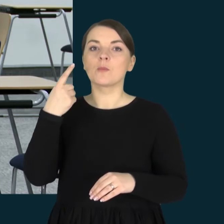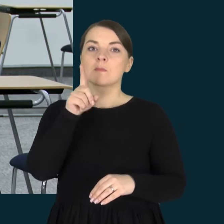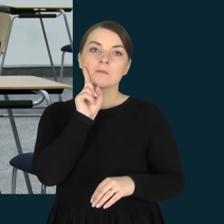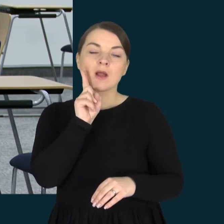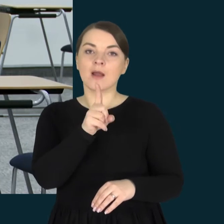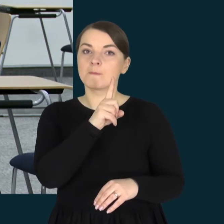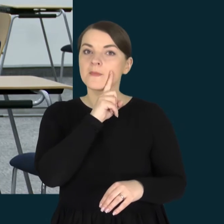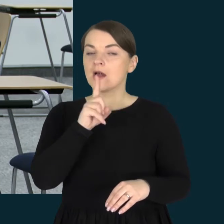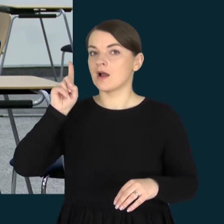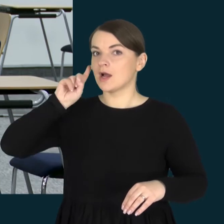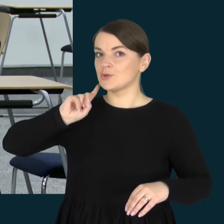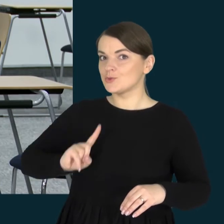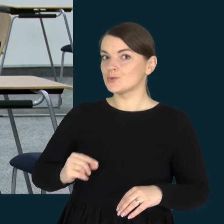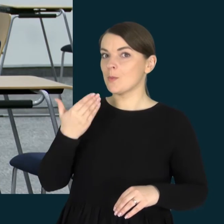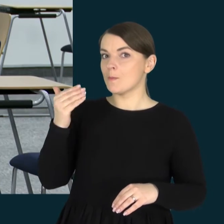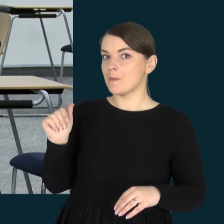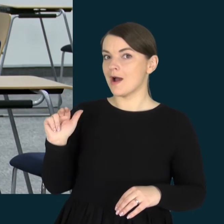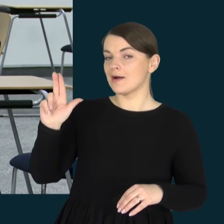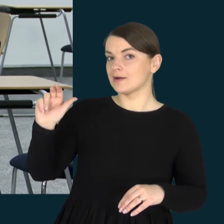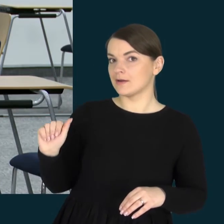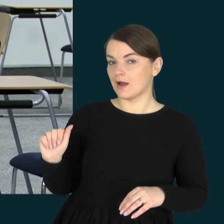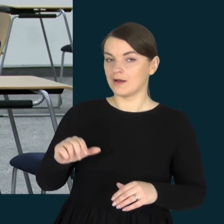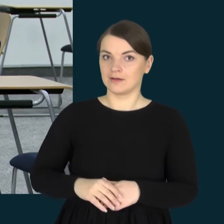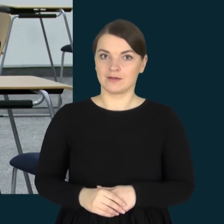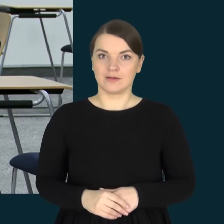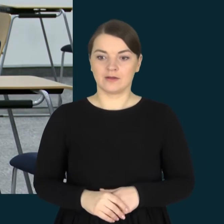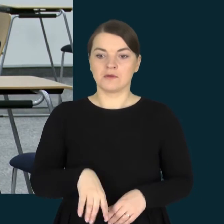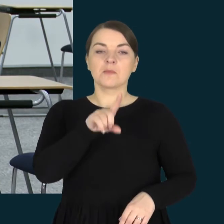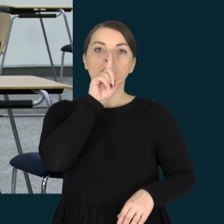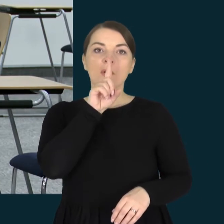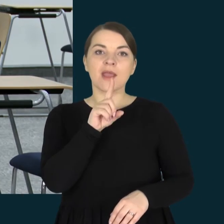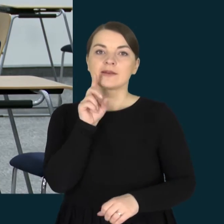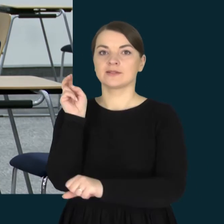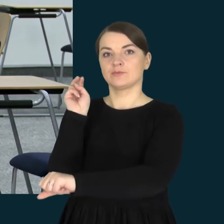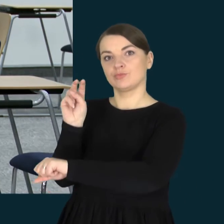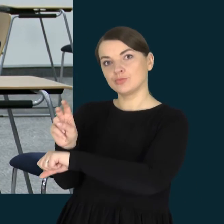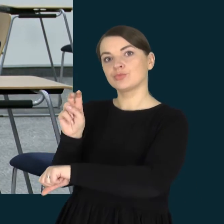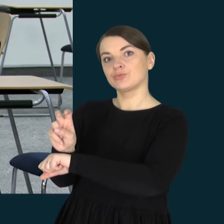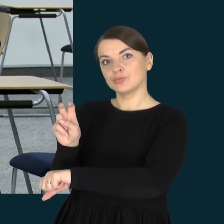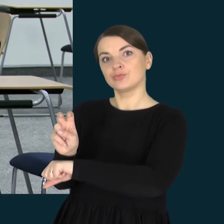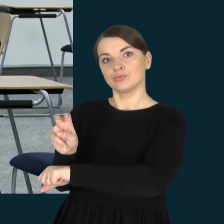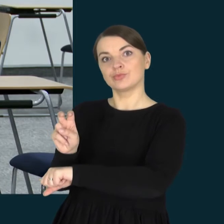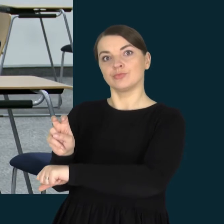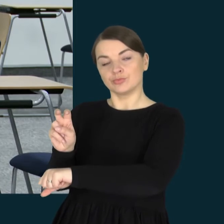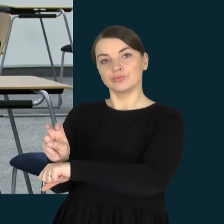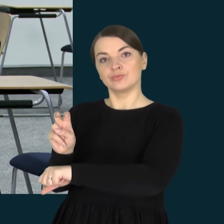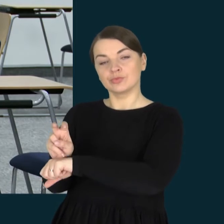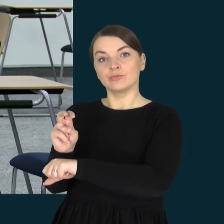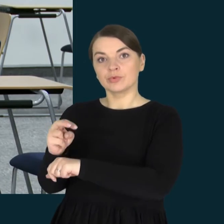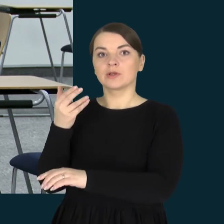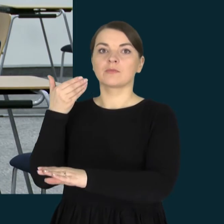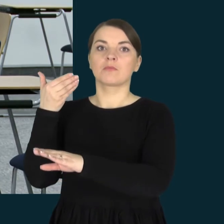Ir čia buvo lygiai mėnesis, kai atlankėme logopedą. Lygiai